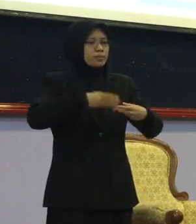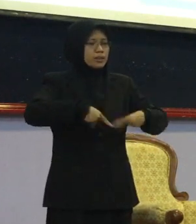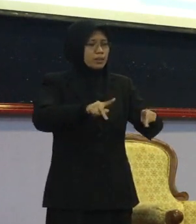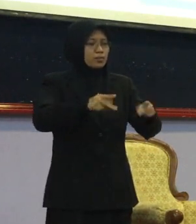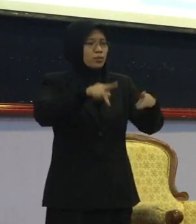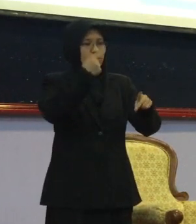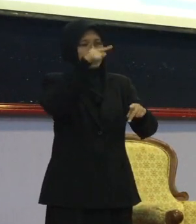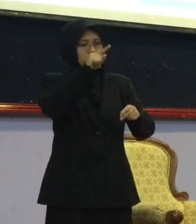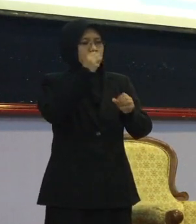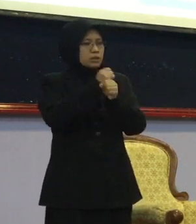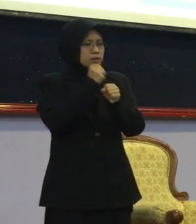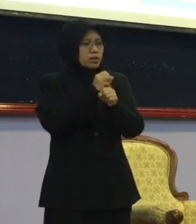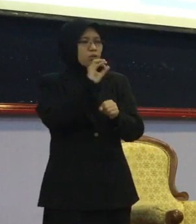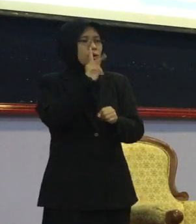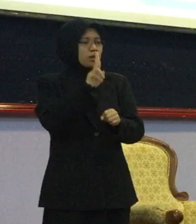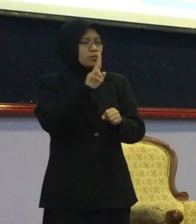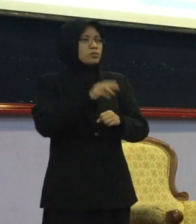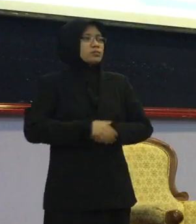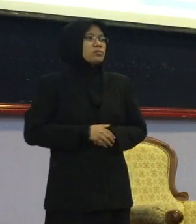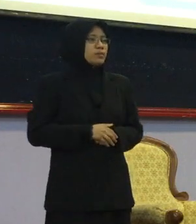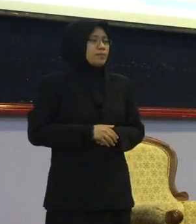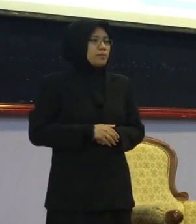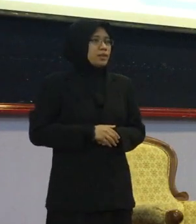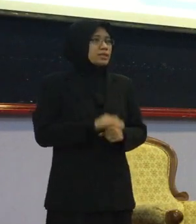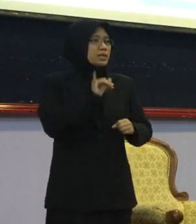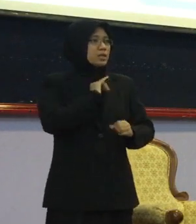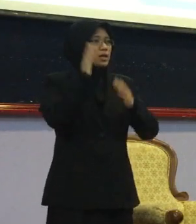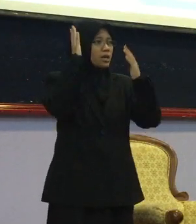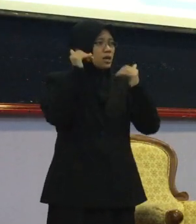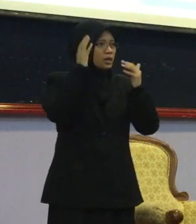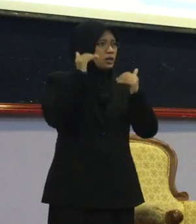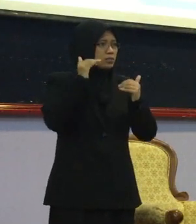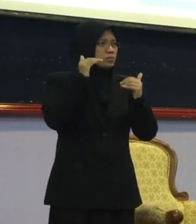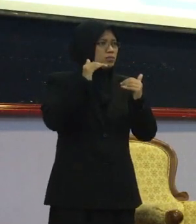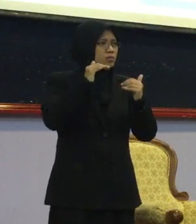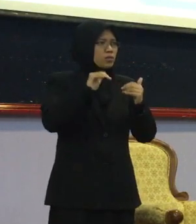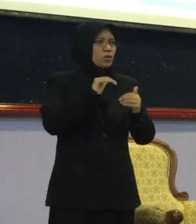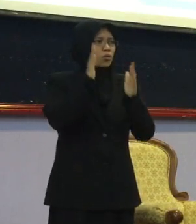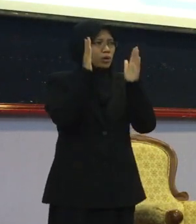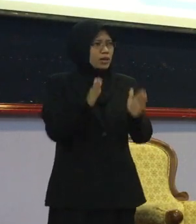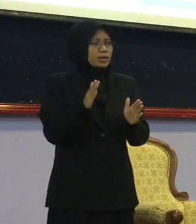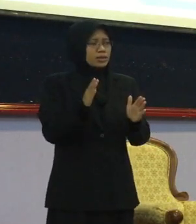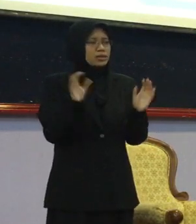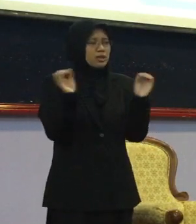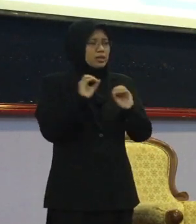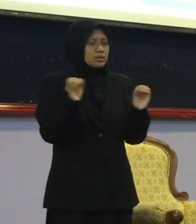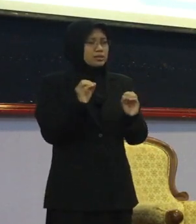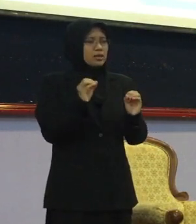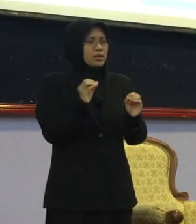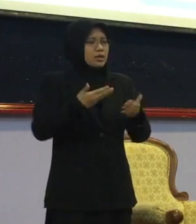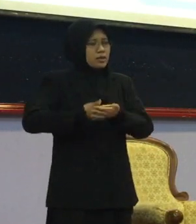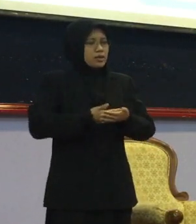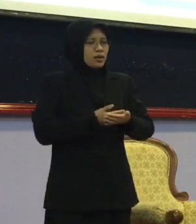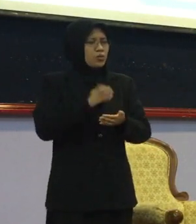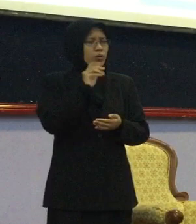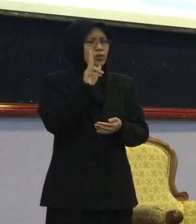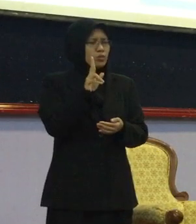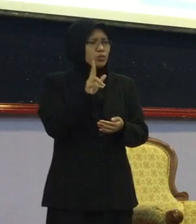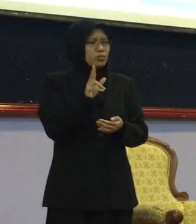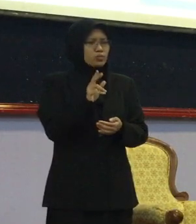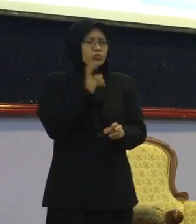sebagainya Sebab dia faham Jadi sebab tu Kita harap Mungkin orang yang Tak ada anak OKU Dia tak faham So dia pun tak ada rasa Pushing